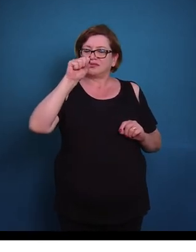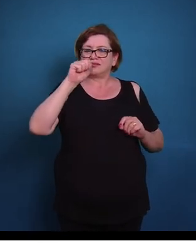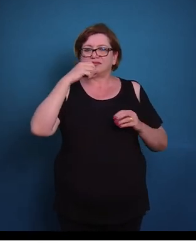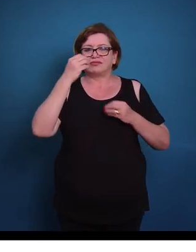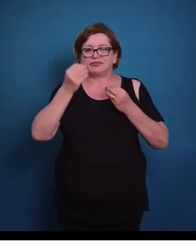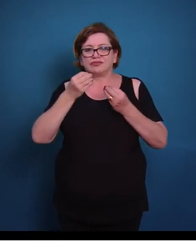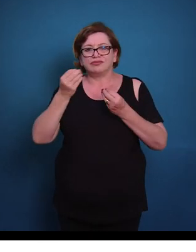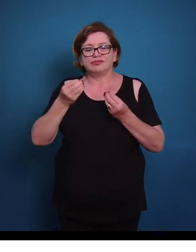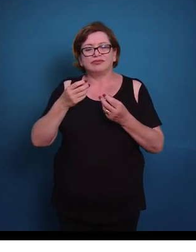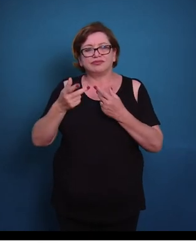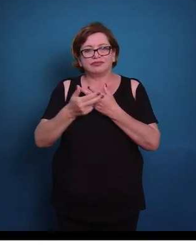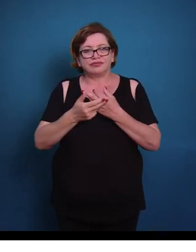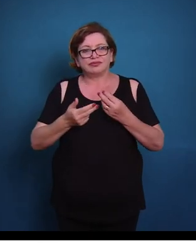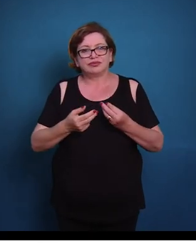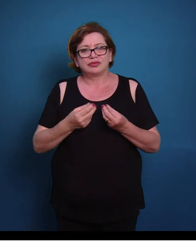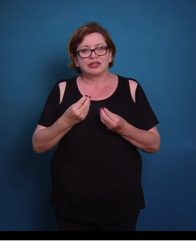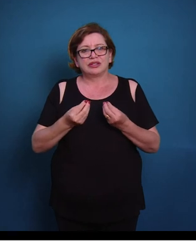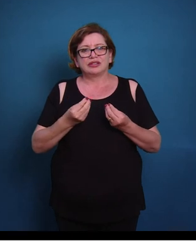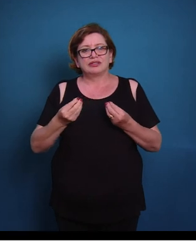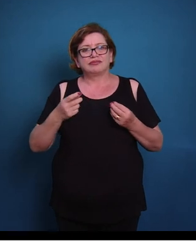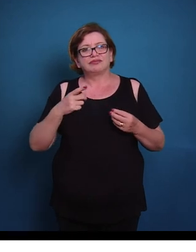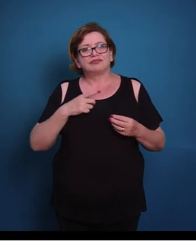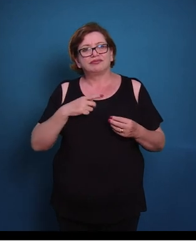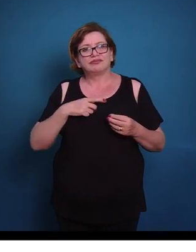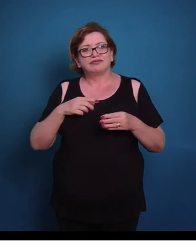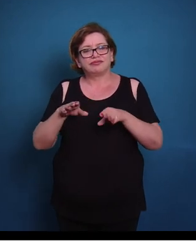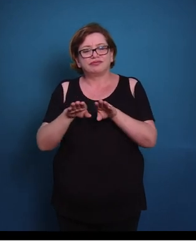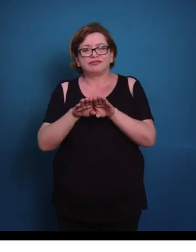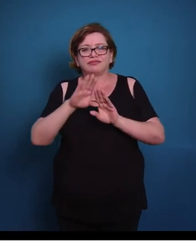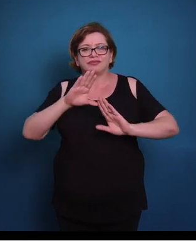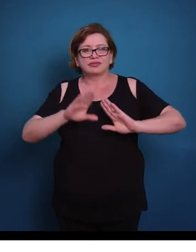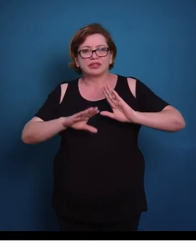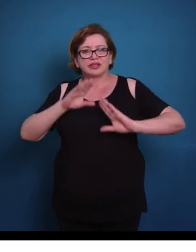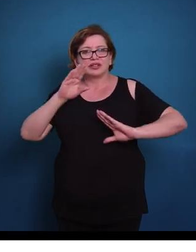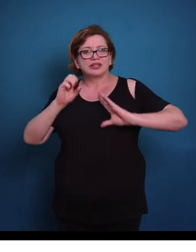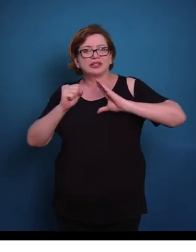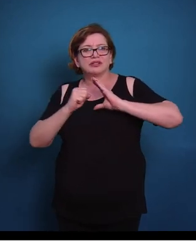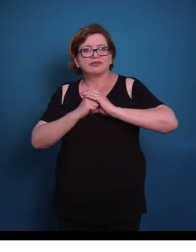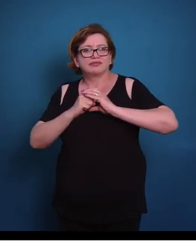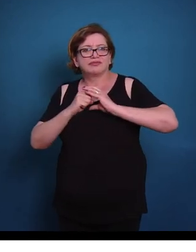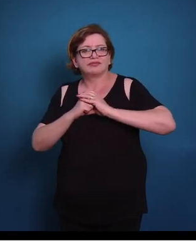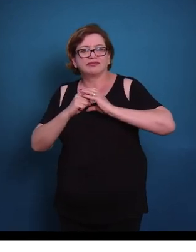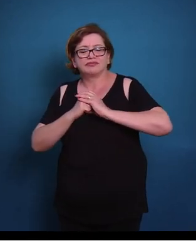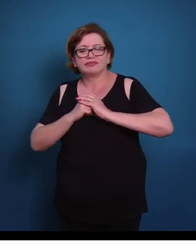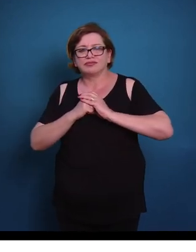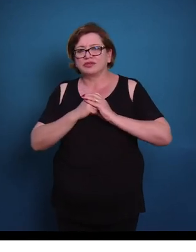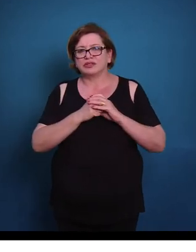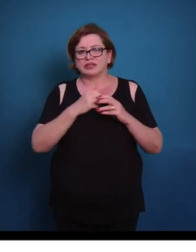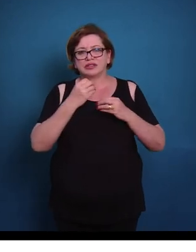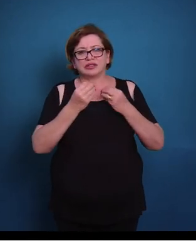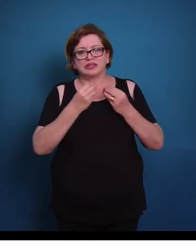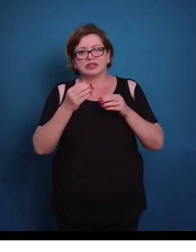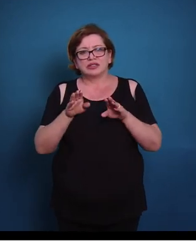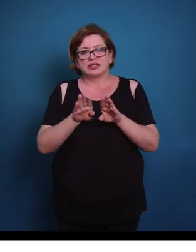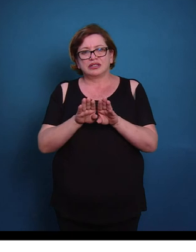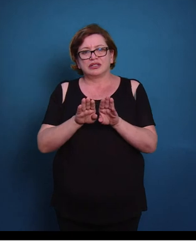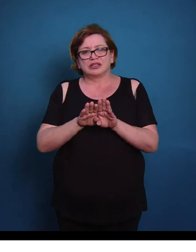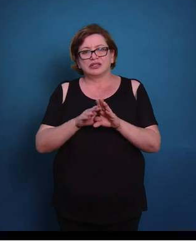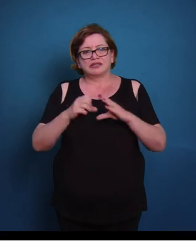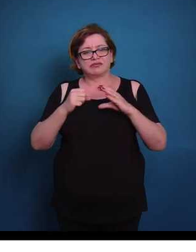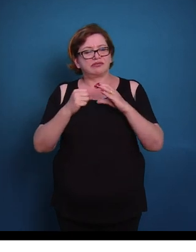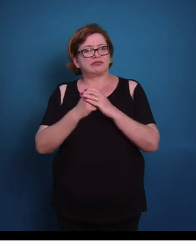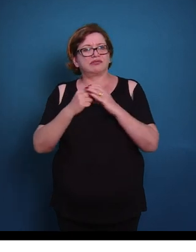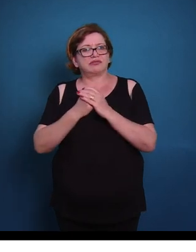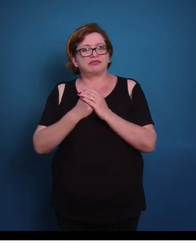aqui nós temos os corpos dos neurônios. Temos algumas células, algumas fibras nervosas e células de sustentação.